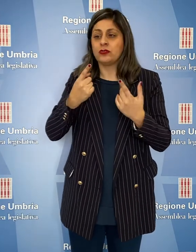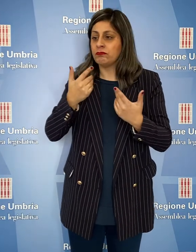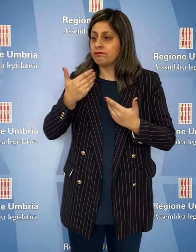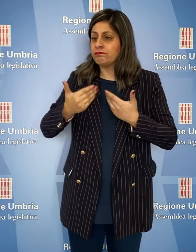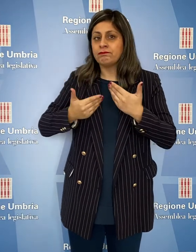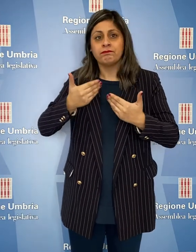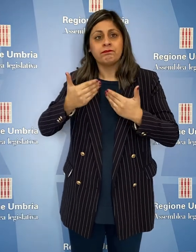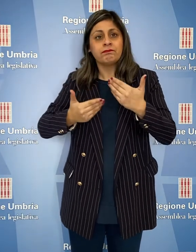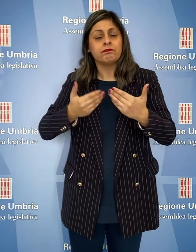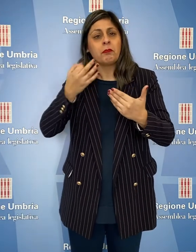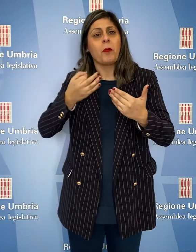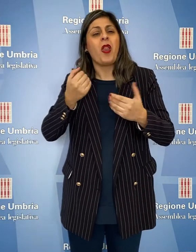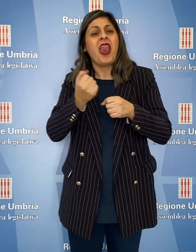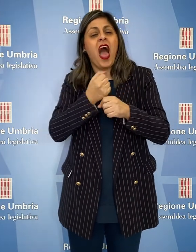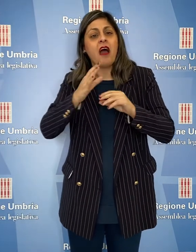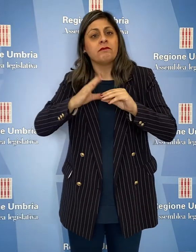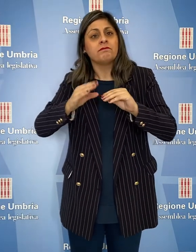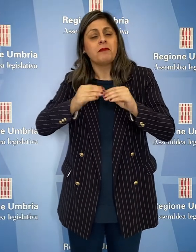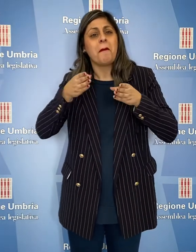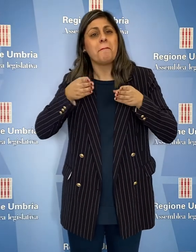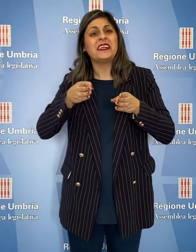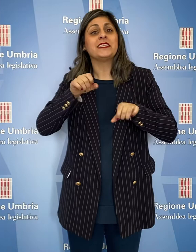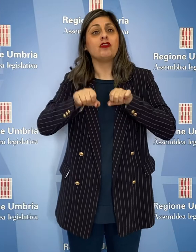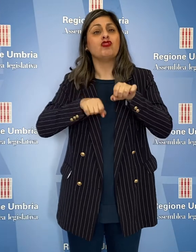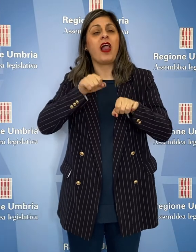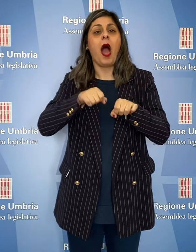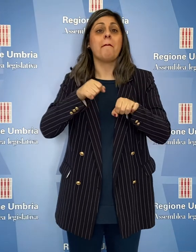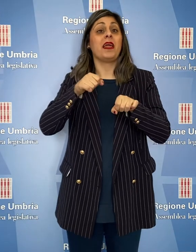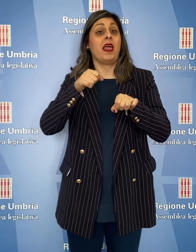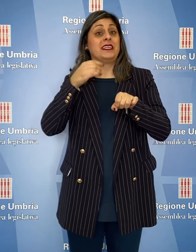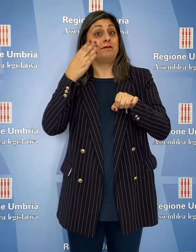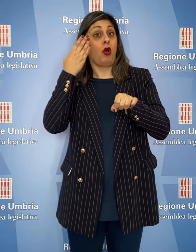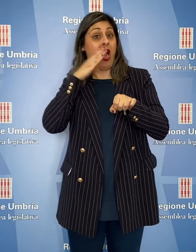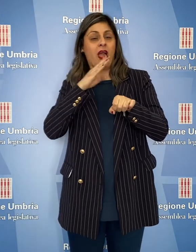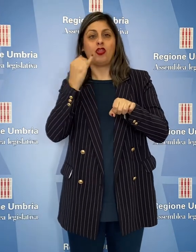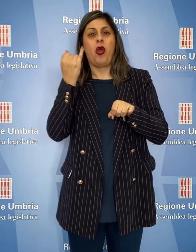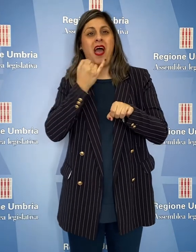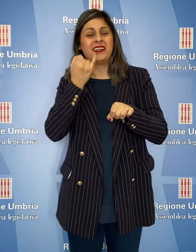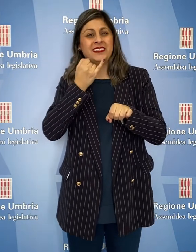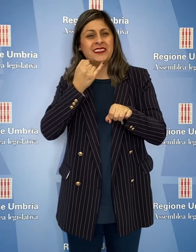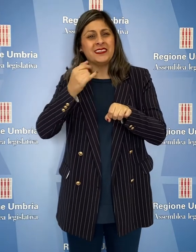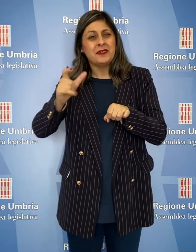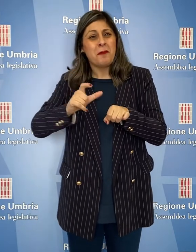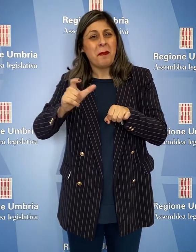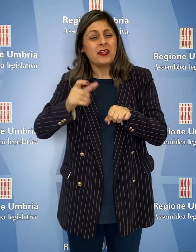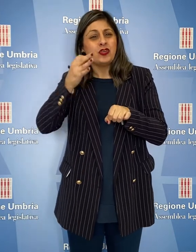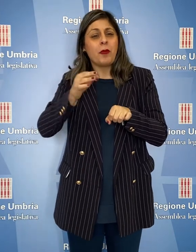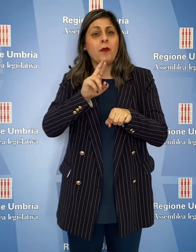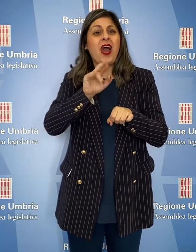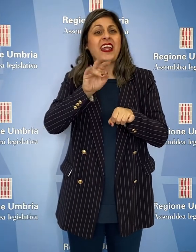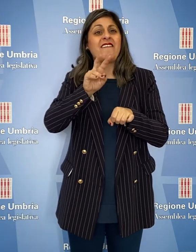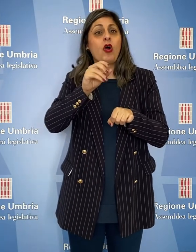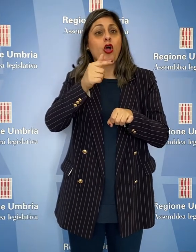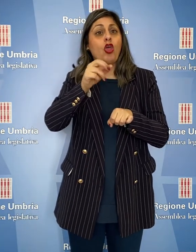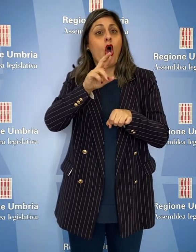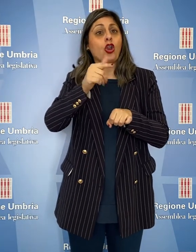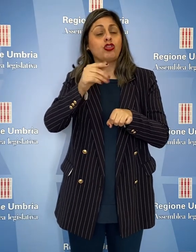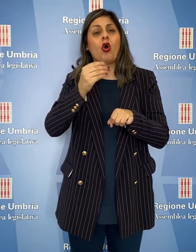avanzamento dei lavori sulla pista ciclabile Spoleto-Assisi nel tratto ricompreso tra Rivotorto e